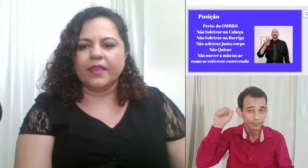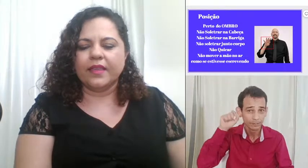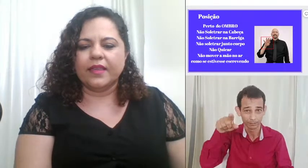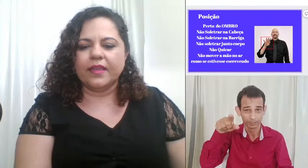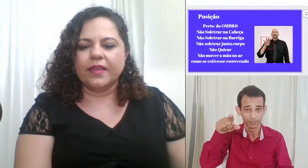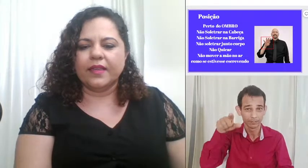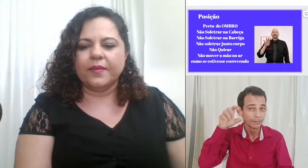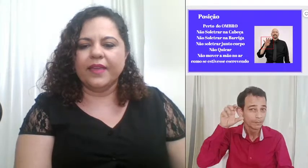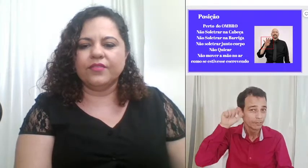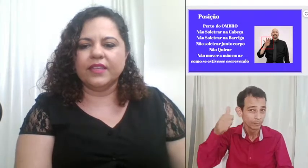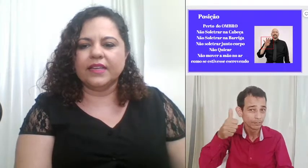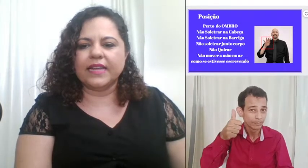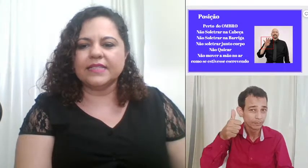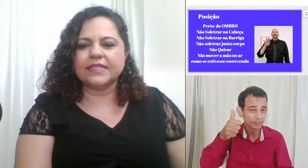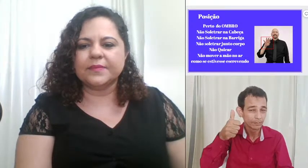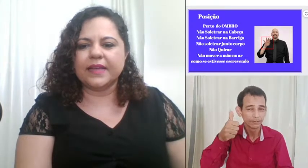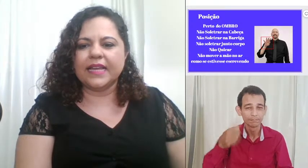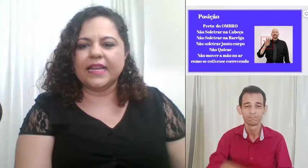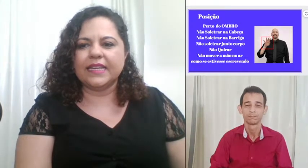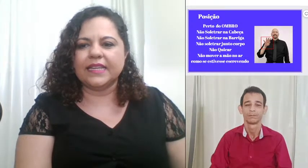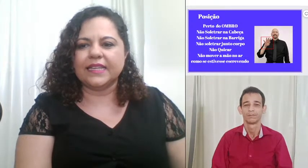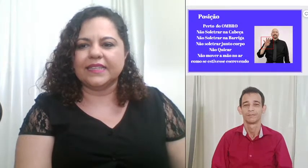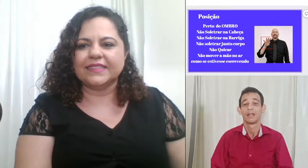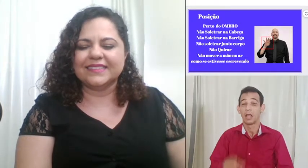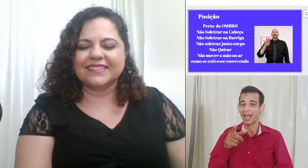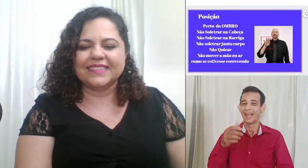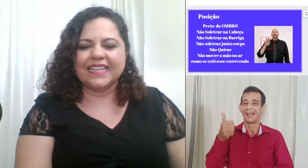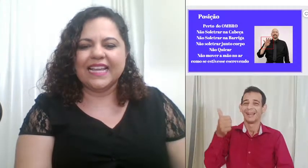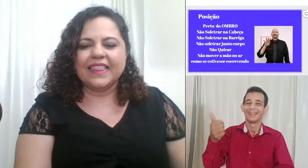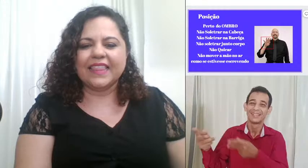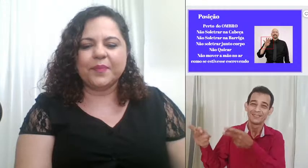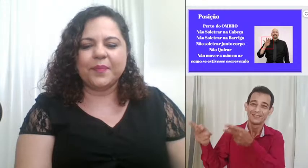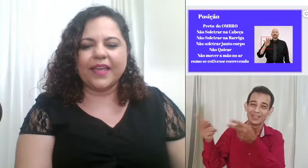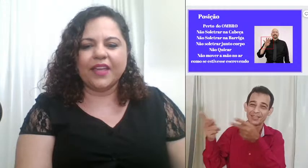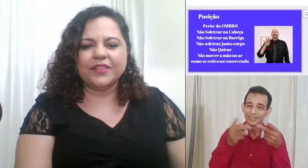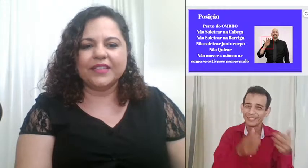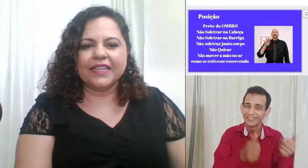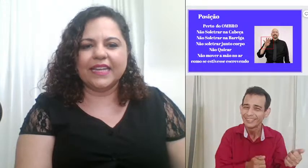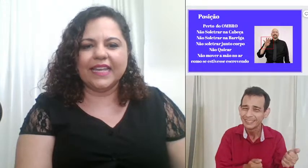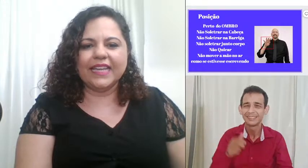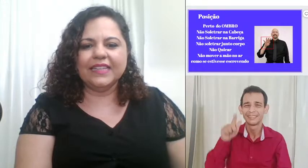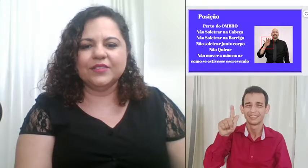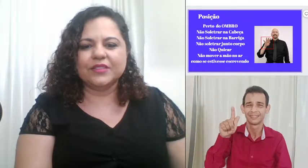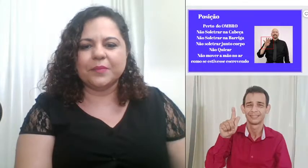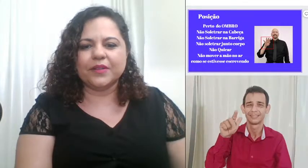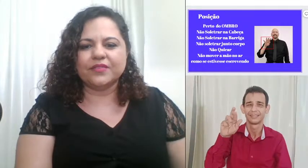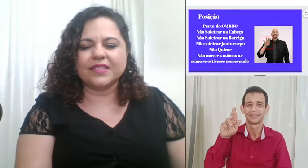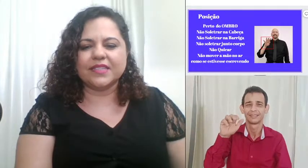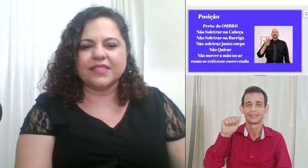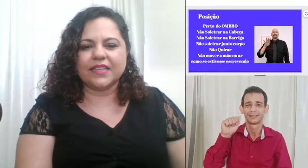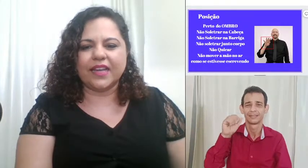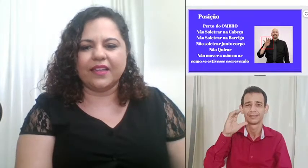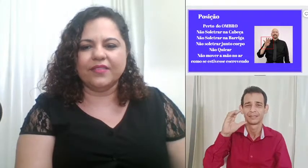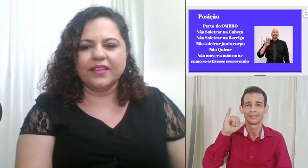bem vinda graça e mari tem um pequeno delay né no tempo que vocês escrevem